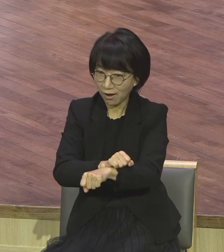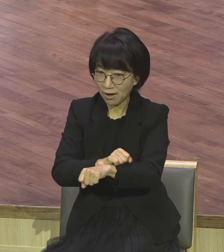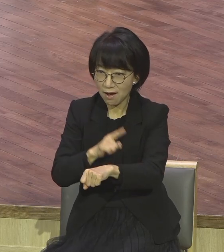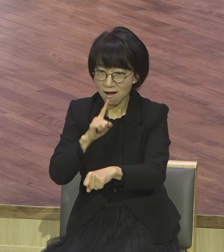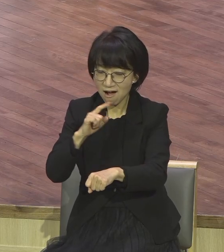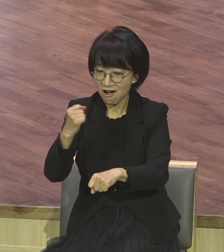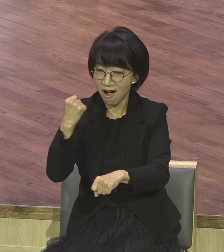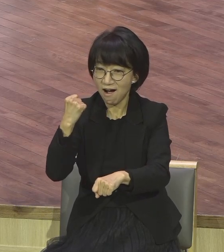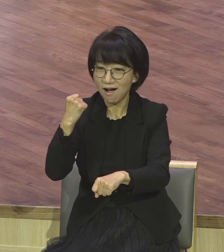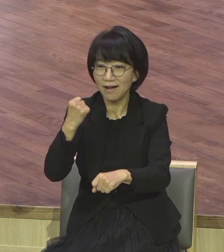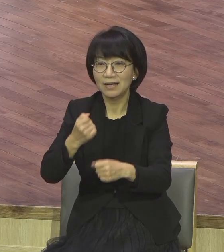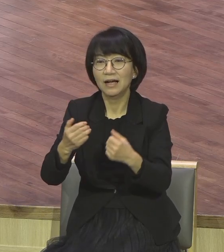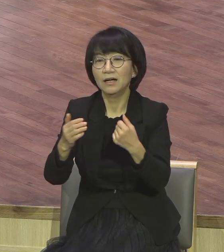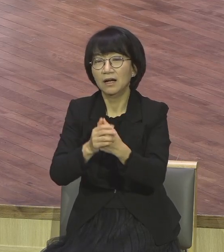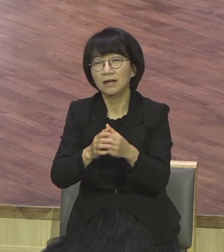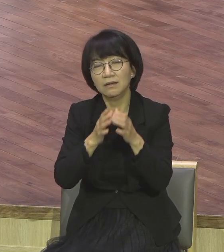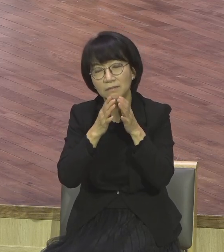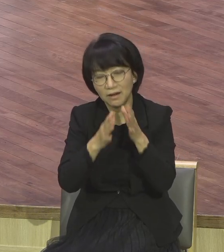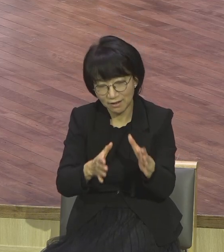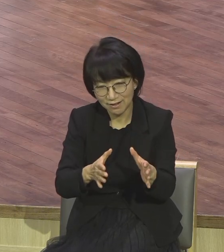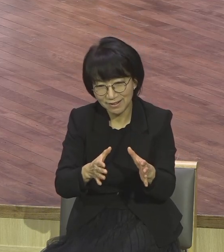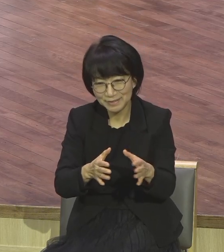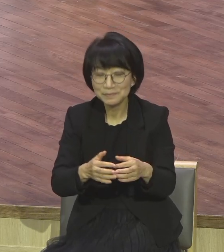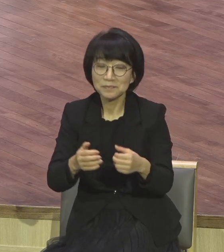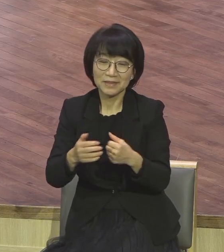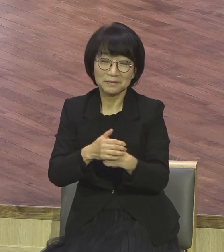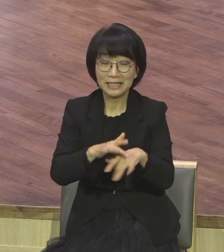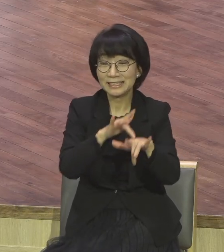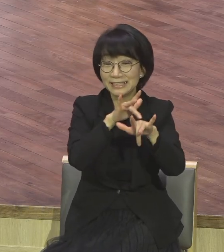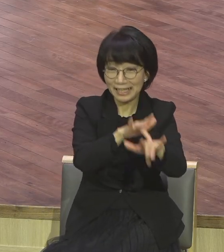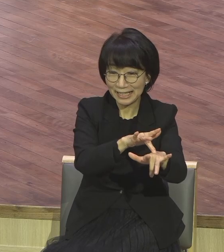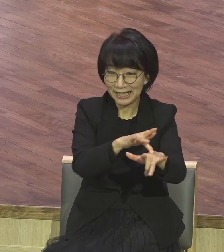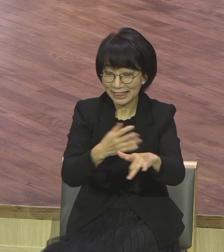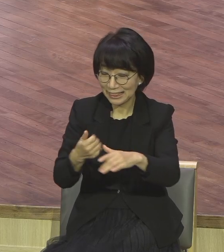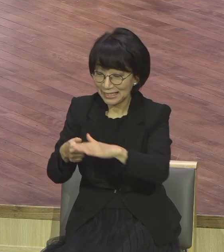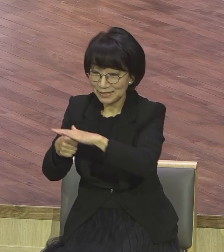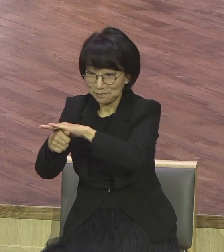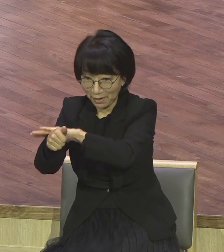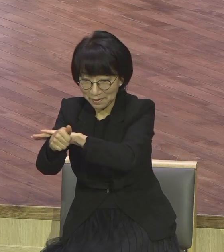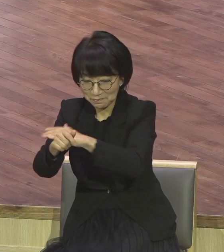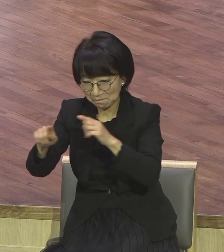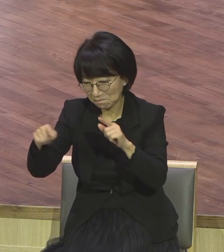사단을 뱀으로 표현하는 것도 바로 현란한 말솜씨